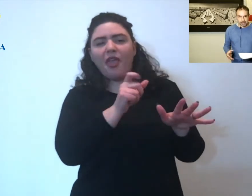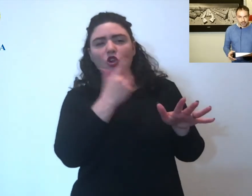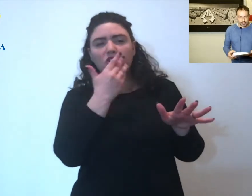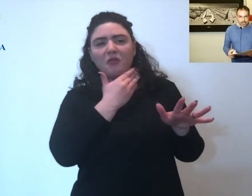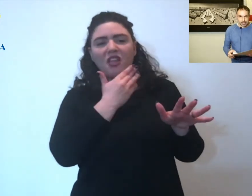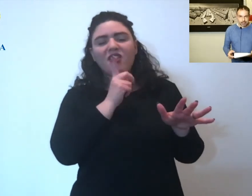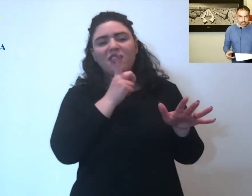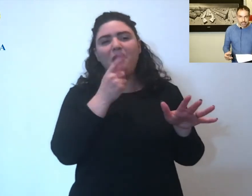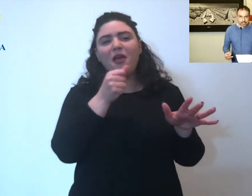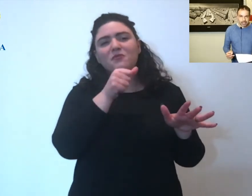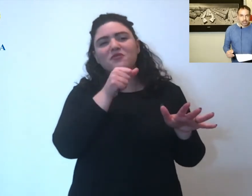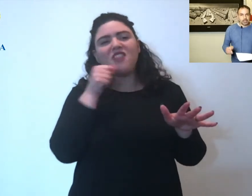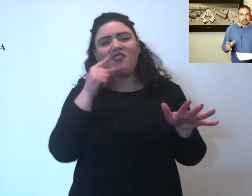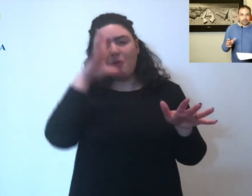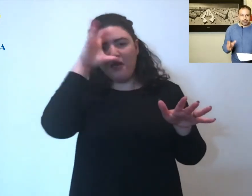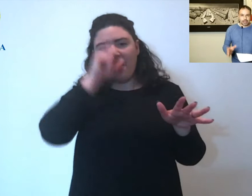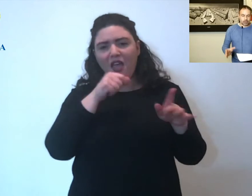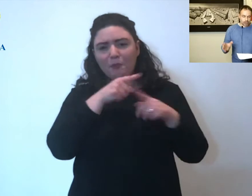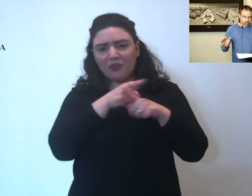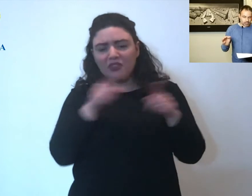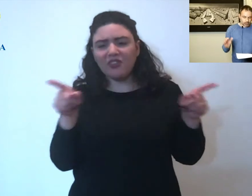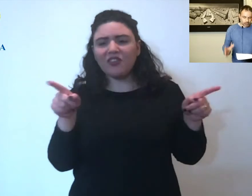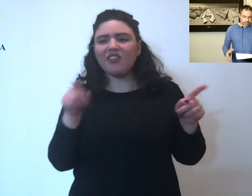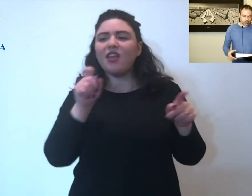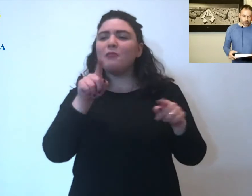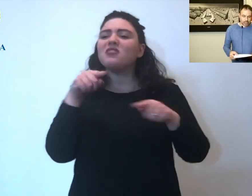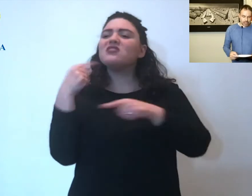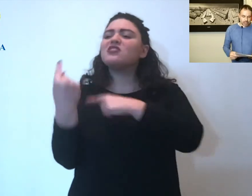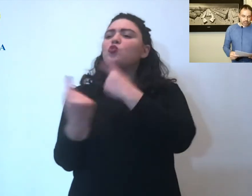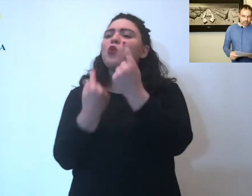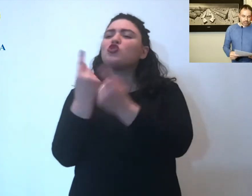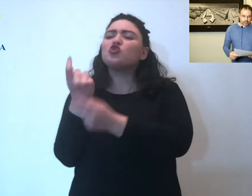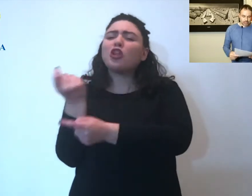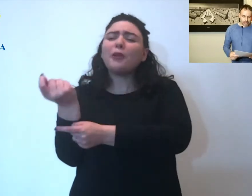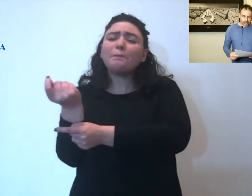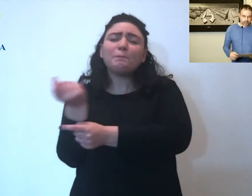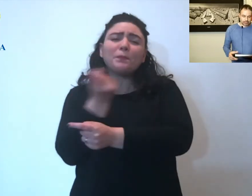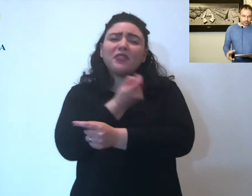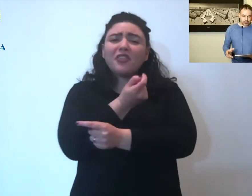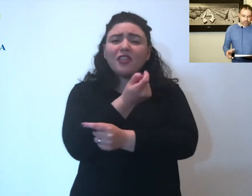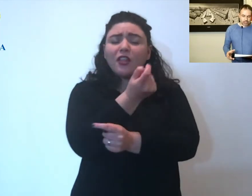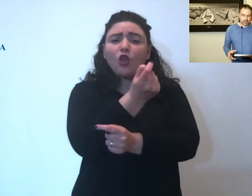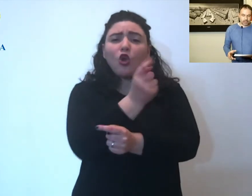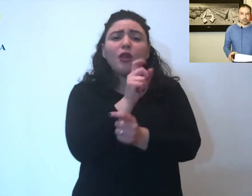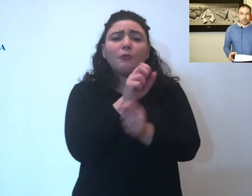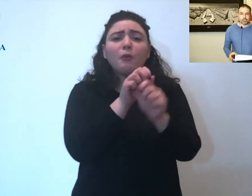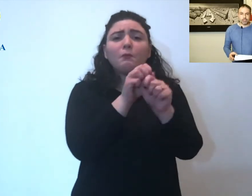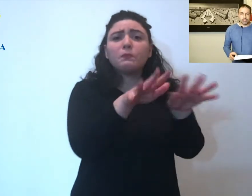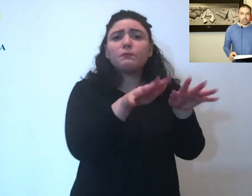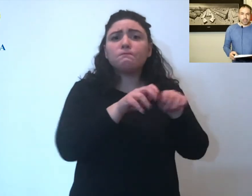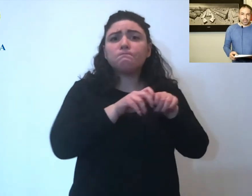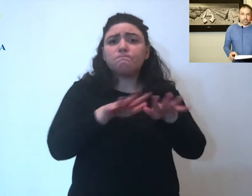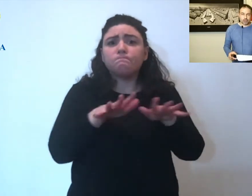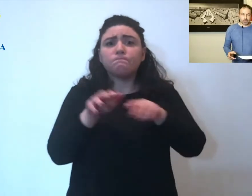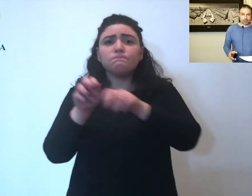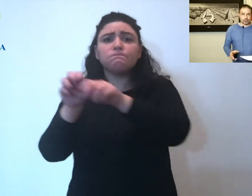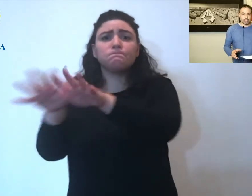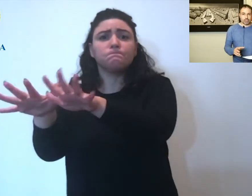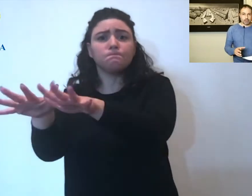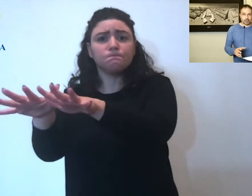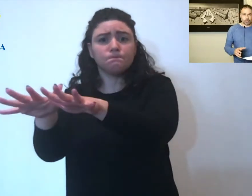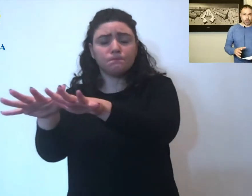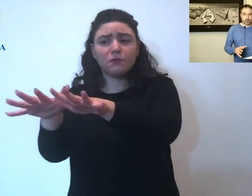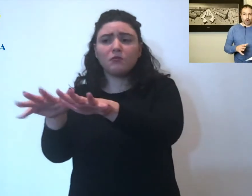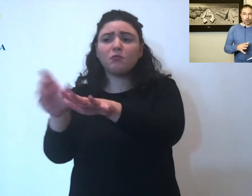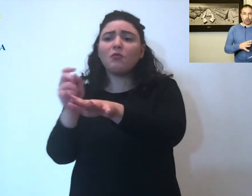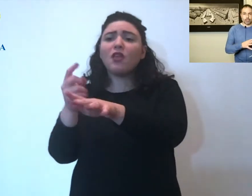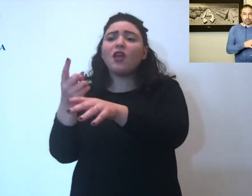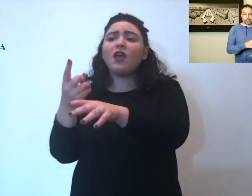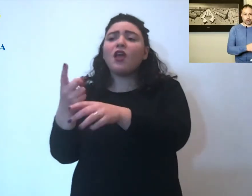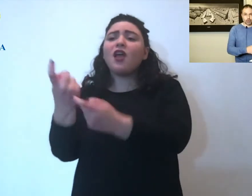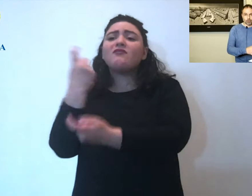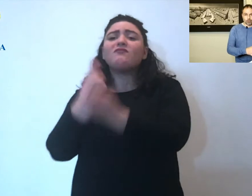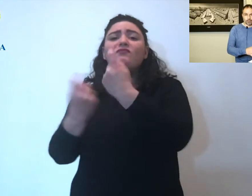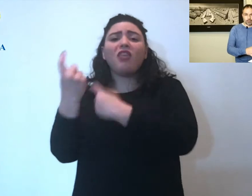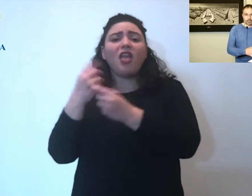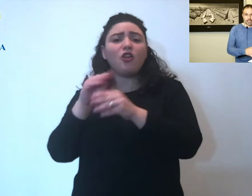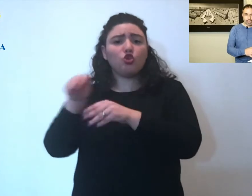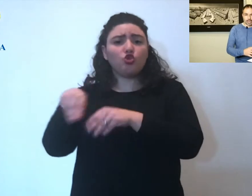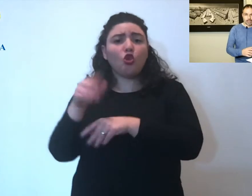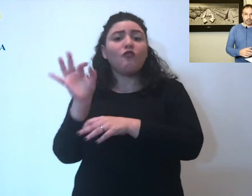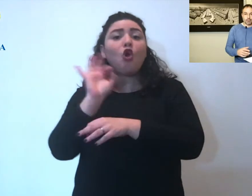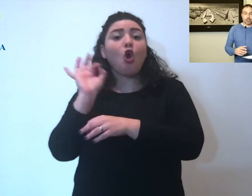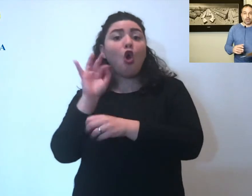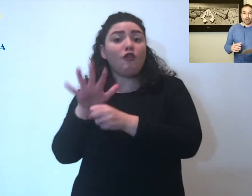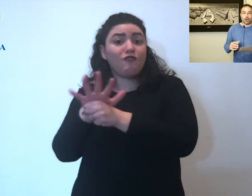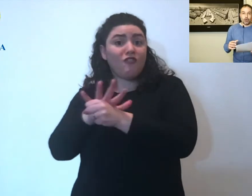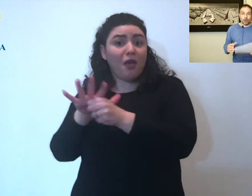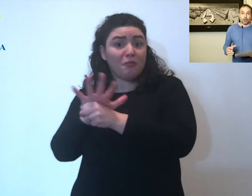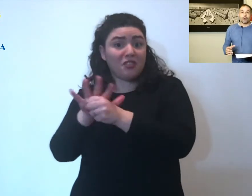serve per fare capire, piccole situazioni di diffusione del virus che sono di tipo o da piccolo nucleo